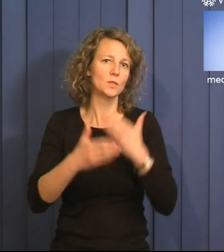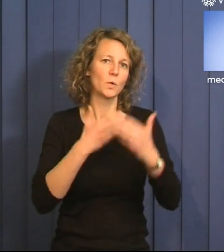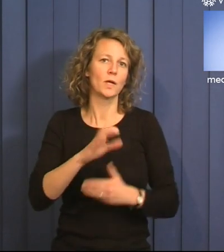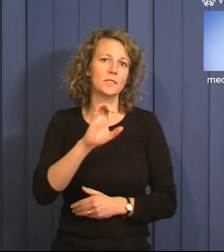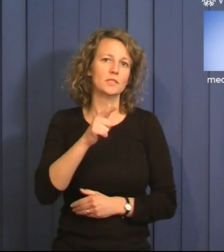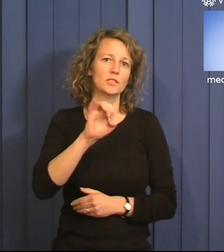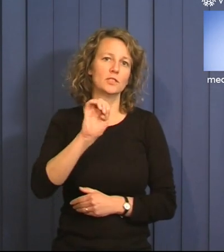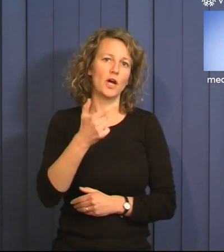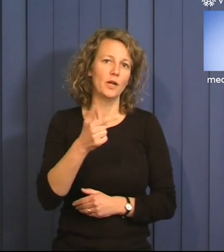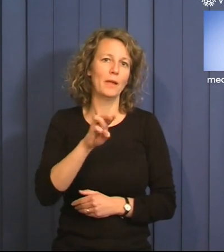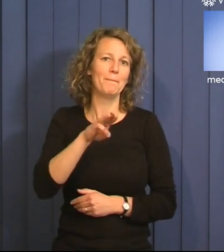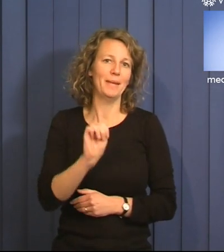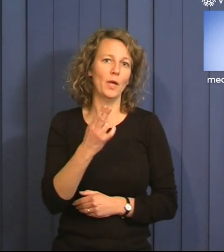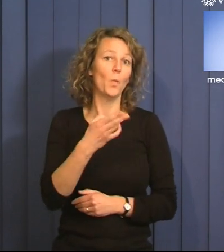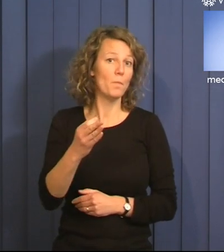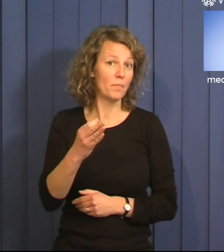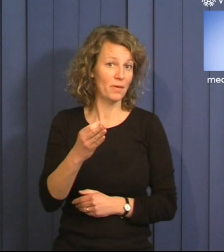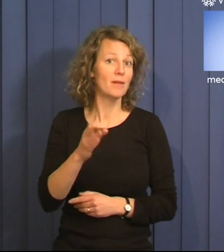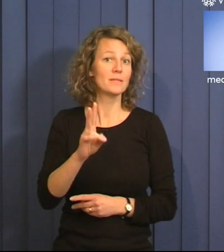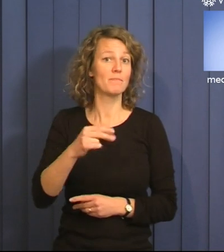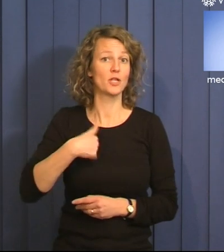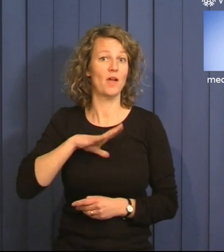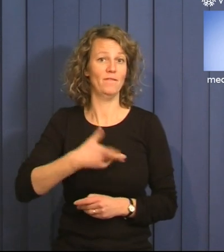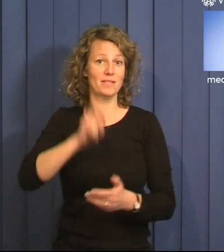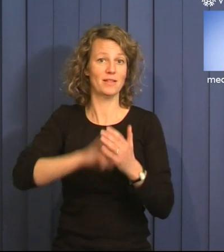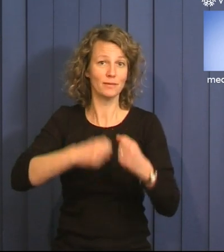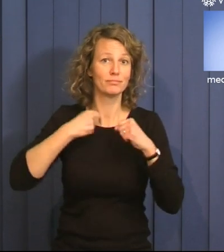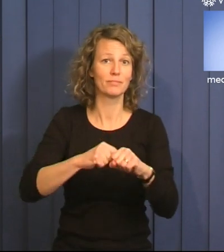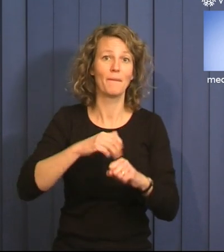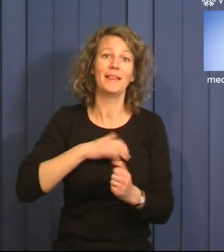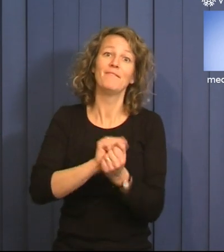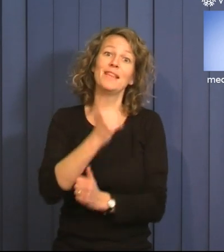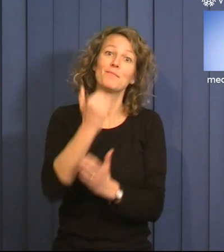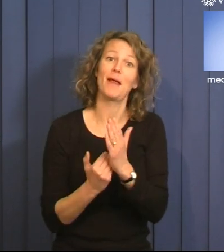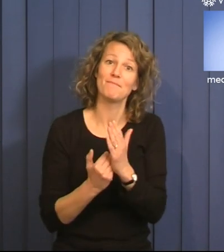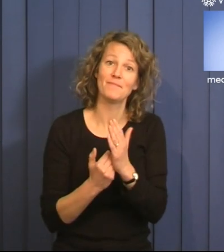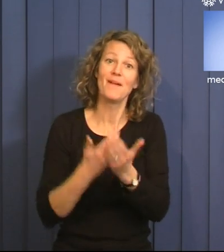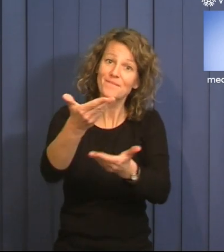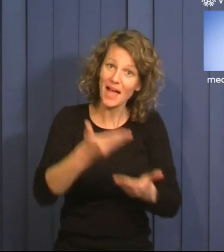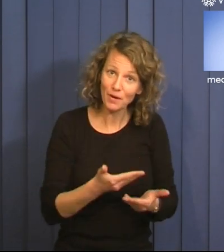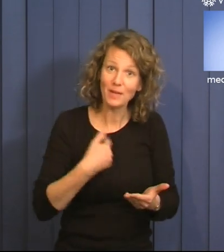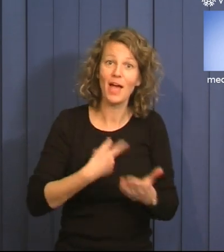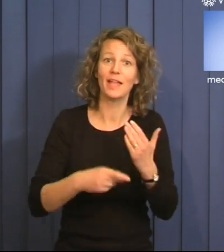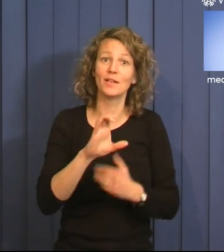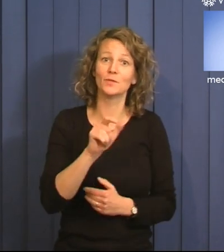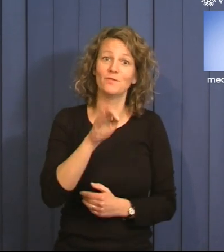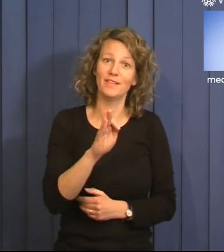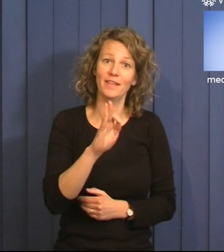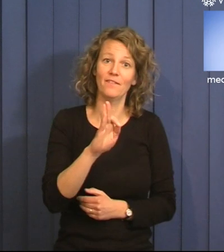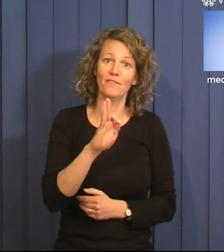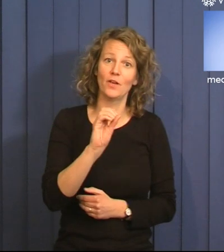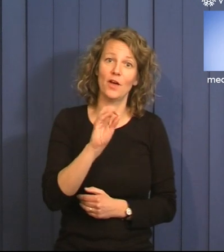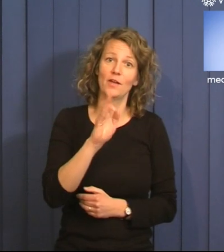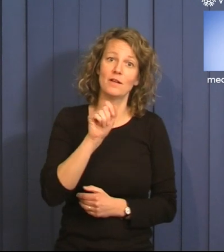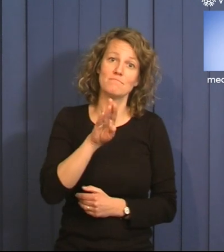Som Rolling Stones ljus skäng Start me up så är det alltså dags att kicka igång mitt vinterprogram. Välkomna, jag heter Sofie Farman.